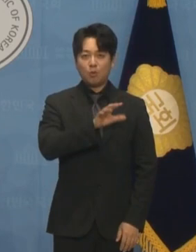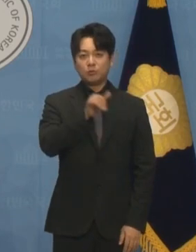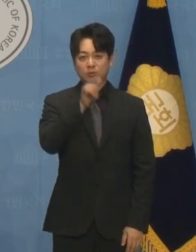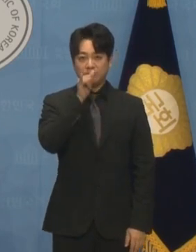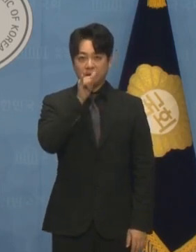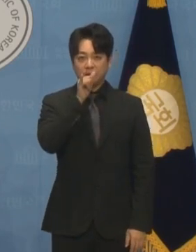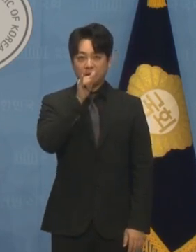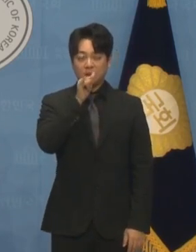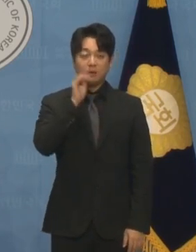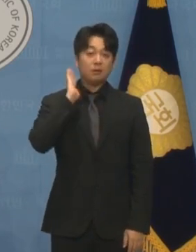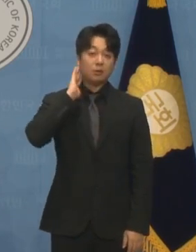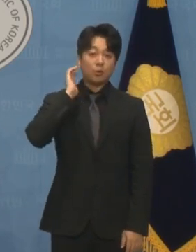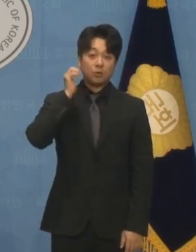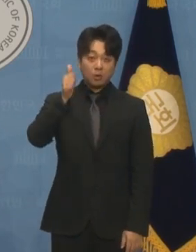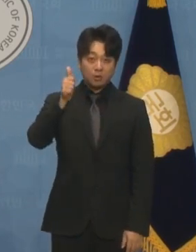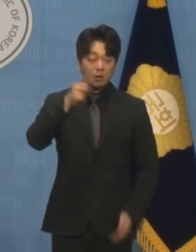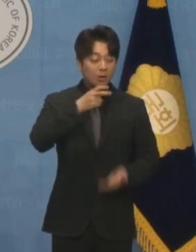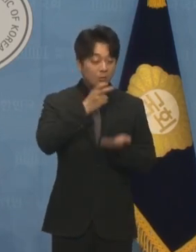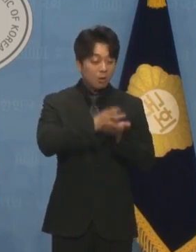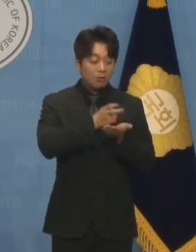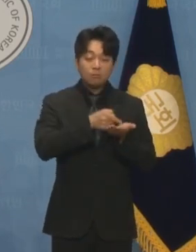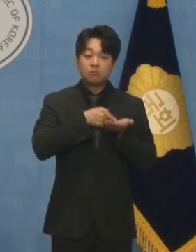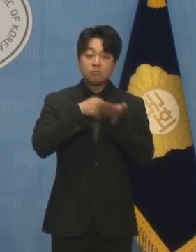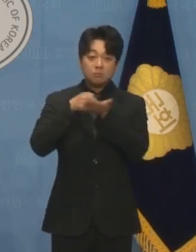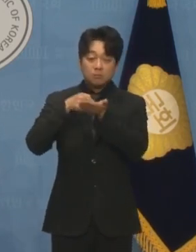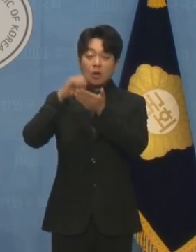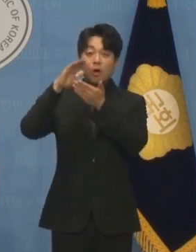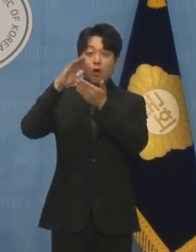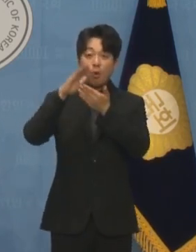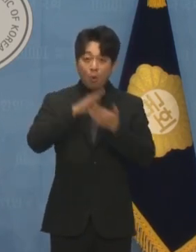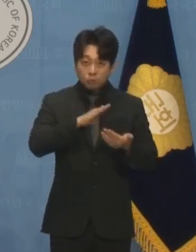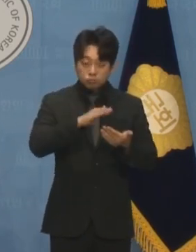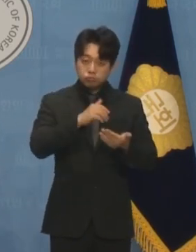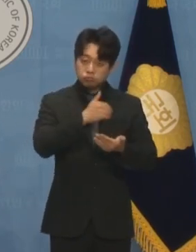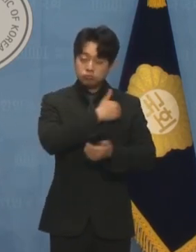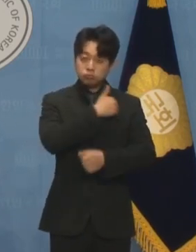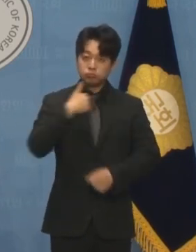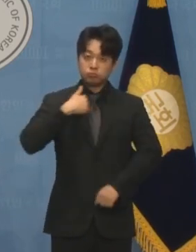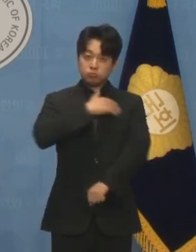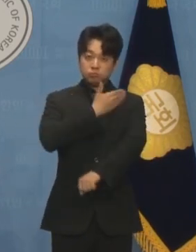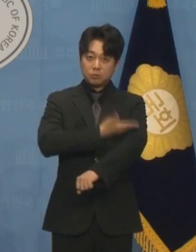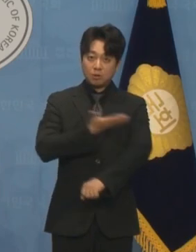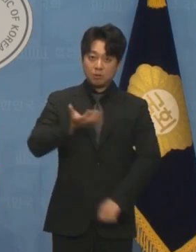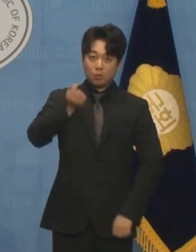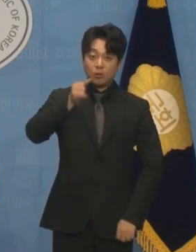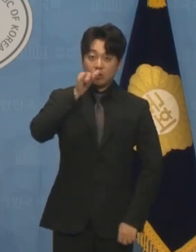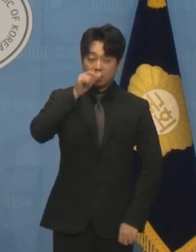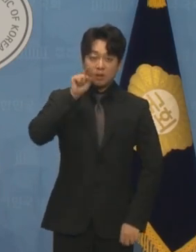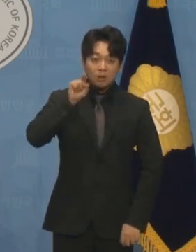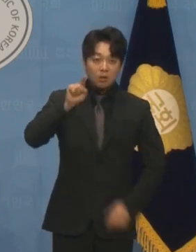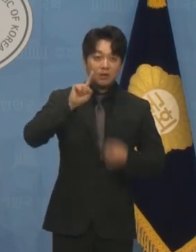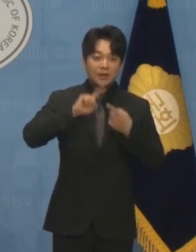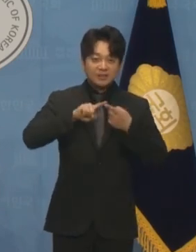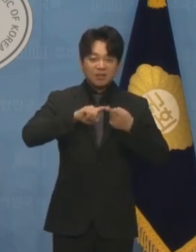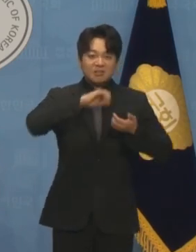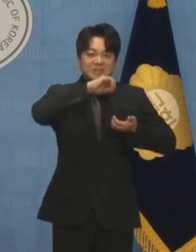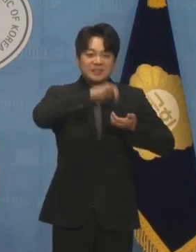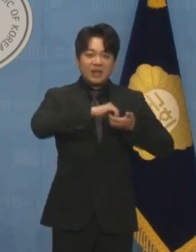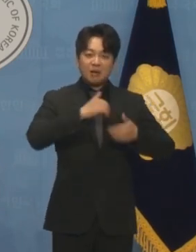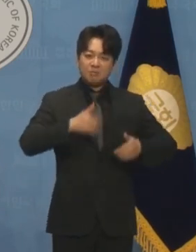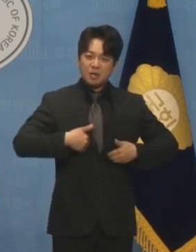대통령의 거부권 행사를 제안한다는 개헌을 해야 한다느니 책임 정치를 하기 위해